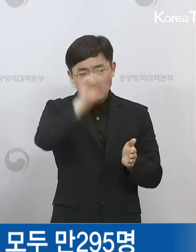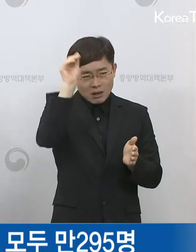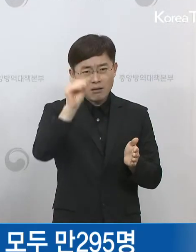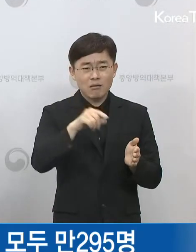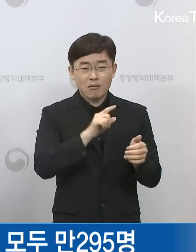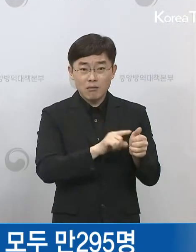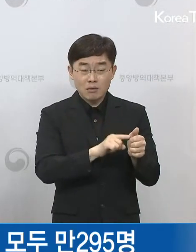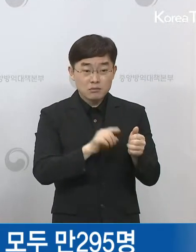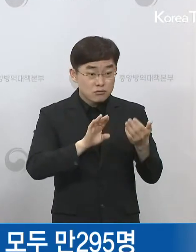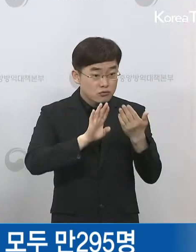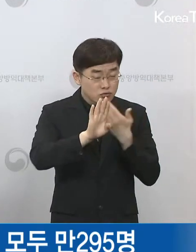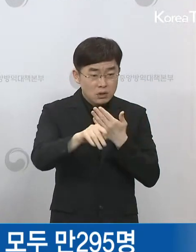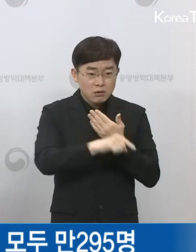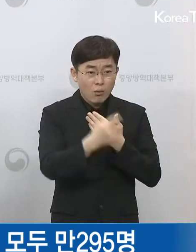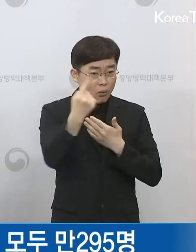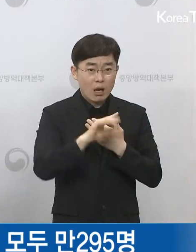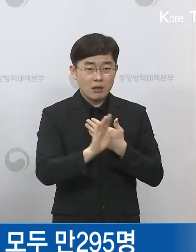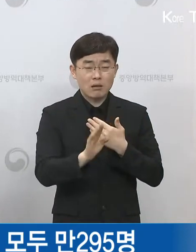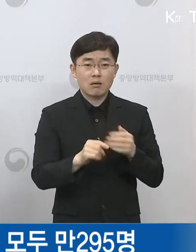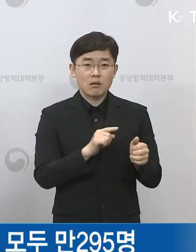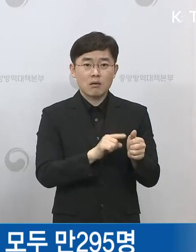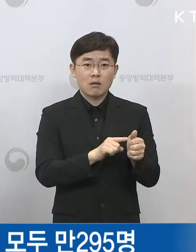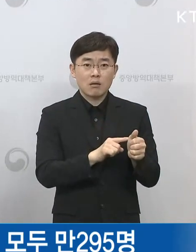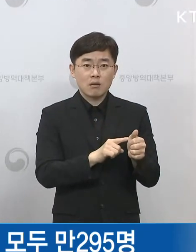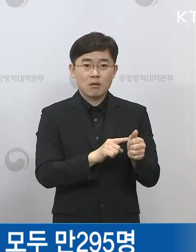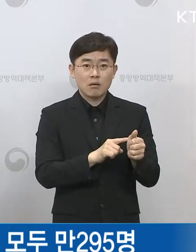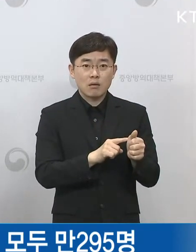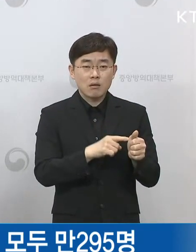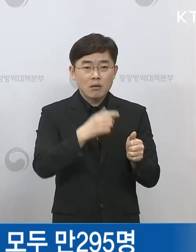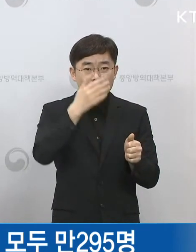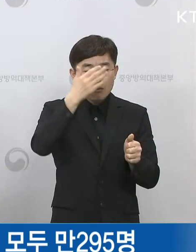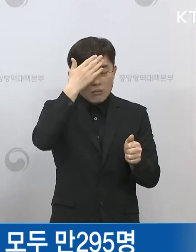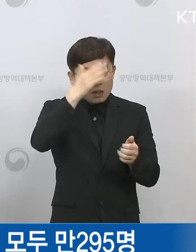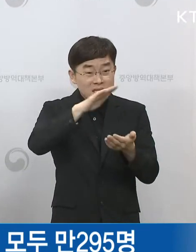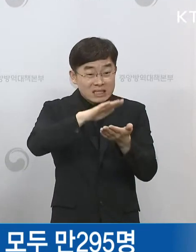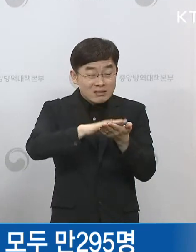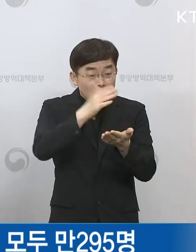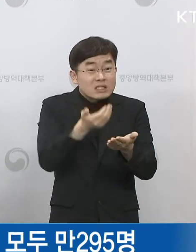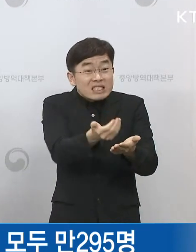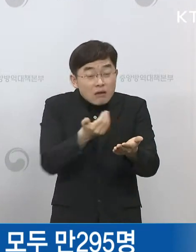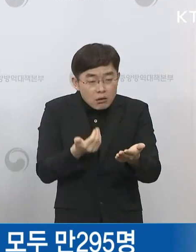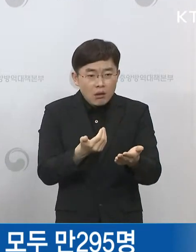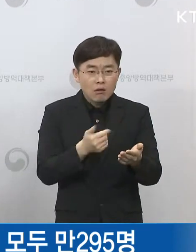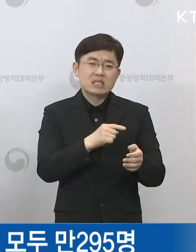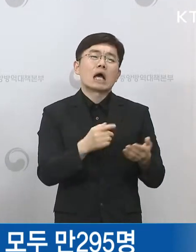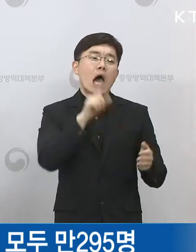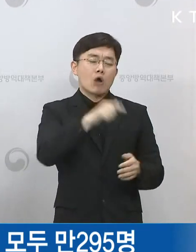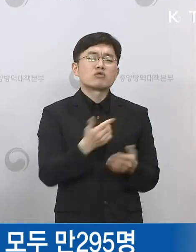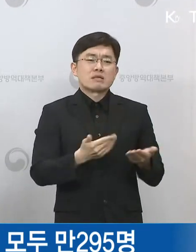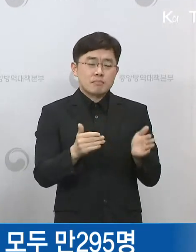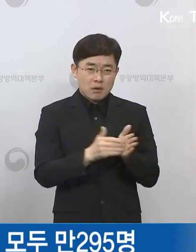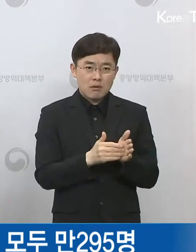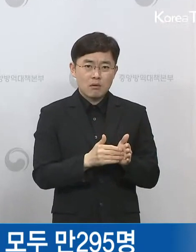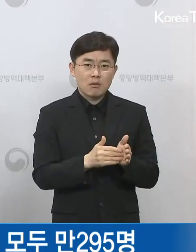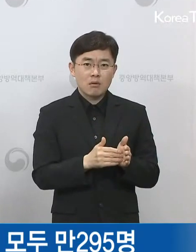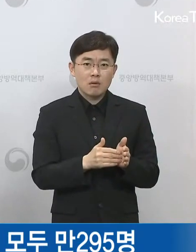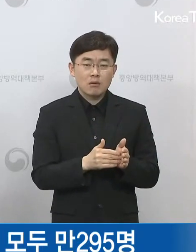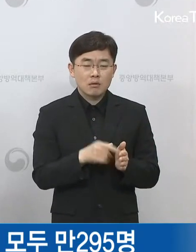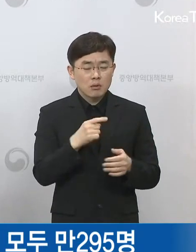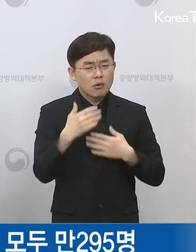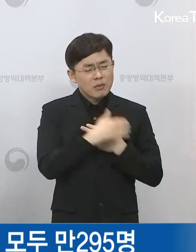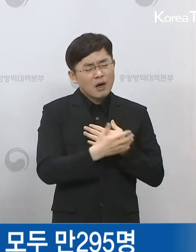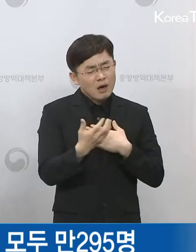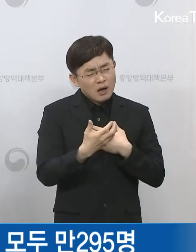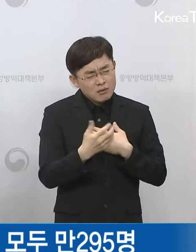노출이 없으셨고 발병하기 하루 전날 근무를 하셨기 때문에 증상이 있는 상황에서 근무를 하신 건